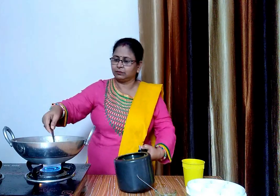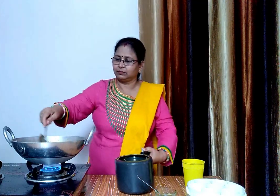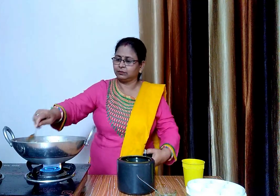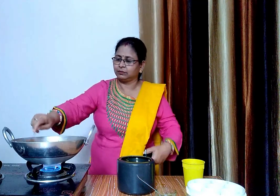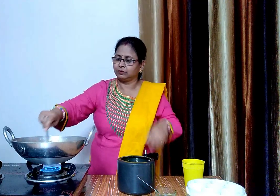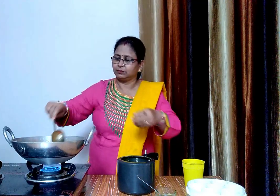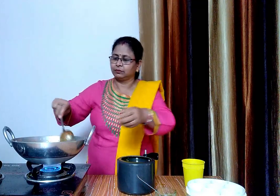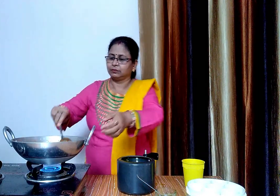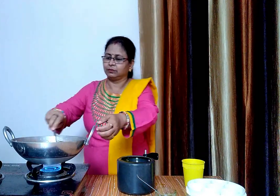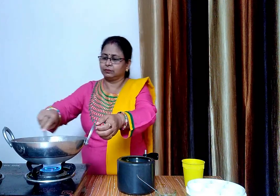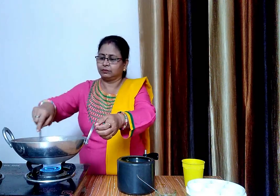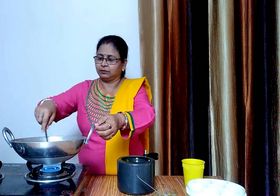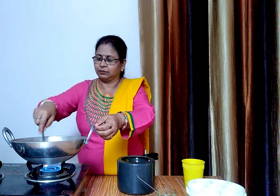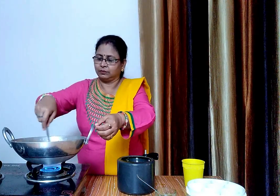और अच्छे से मिला लेंगे